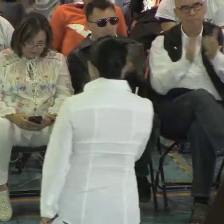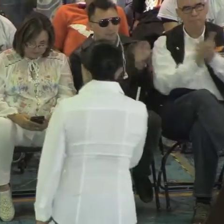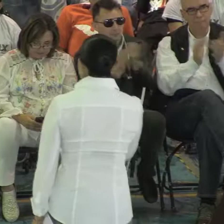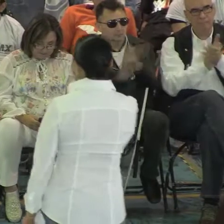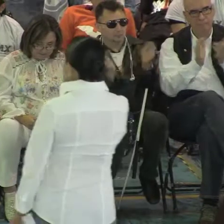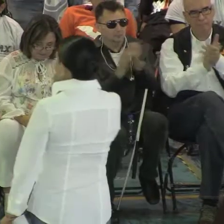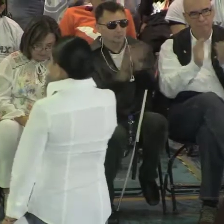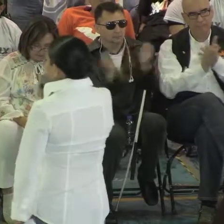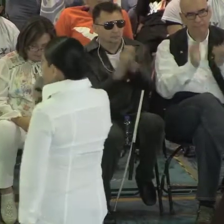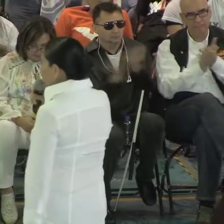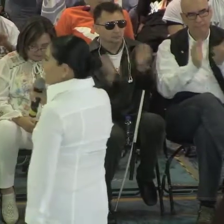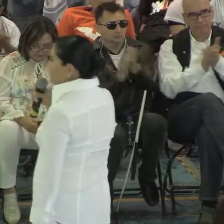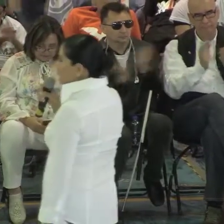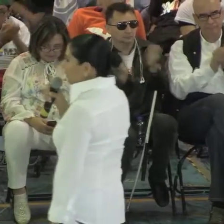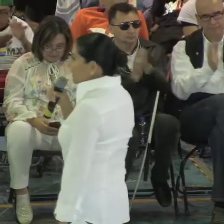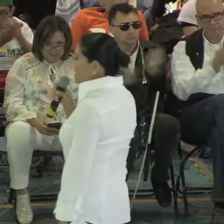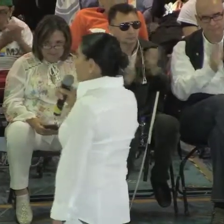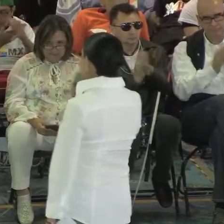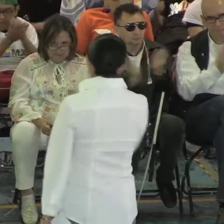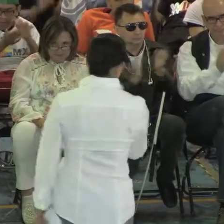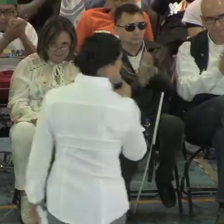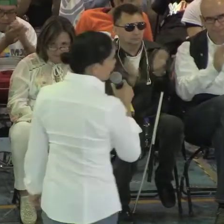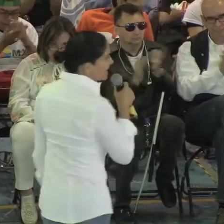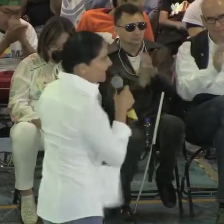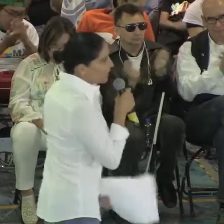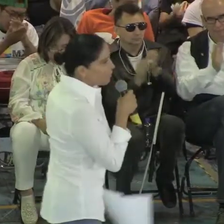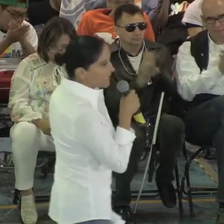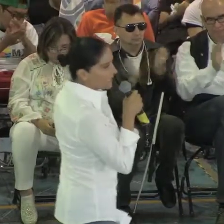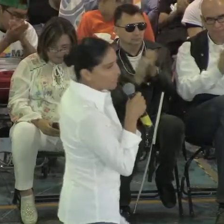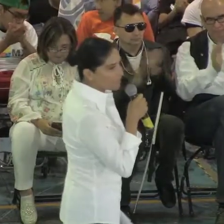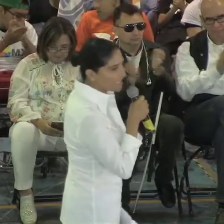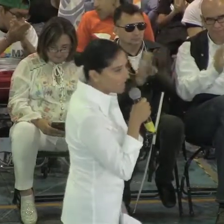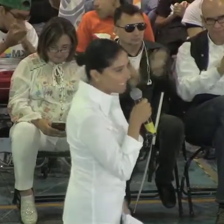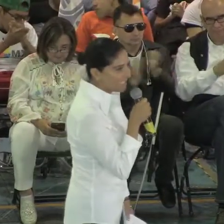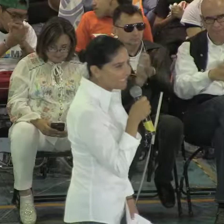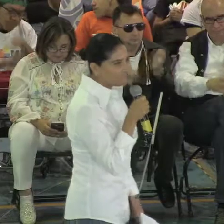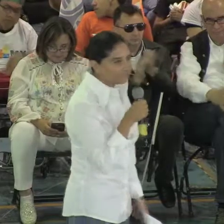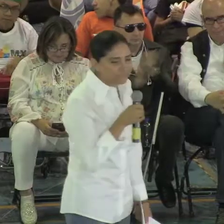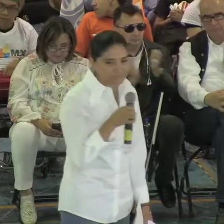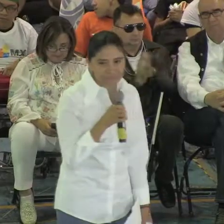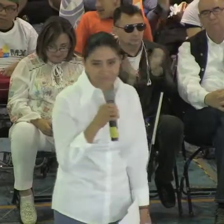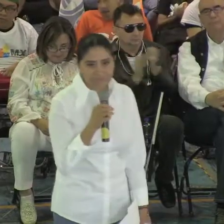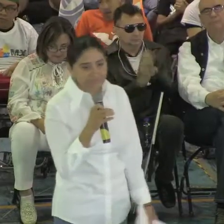aplauso fuerte, fuerte por todo el esfuerzo que ha hecho para estar acompañándonos esta mañana.